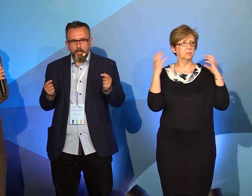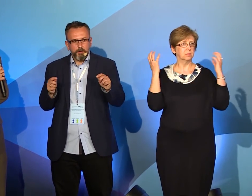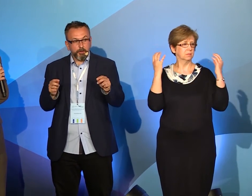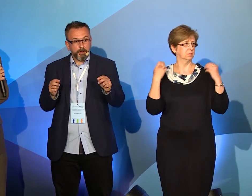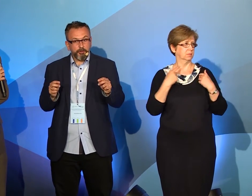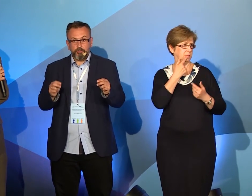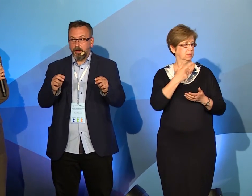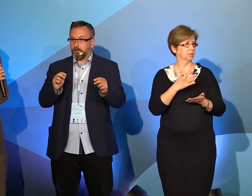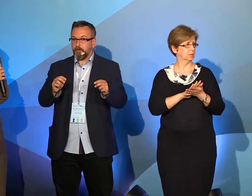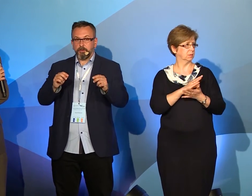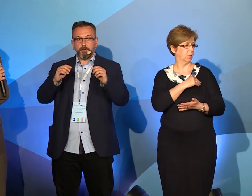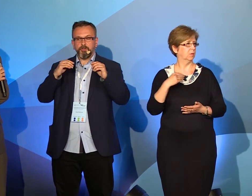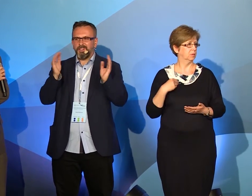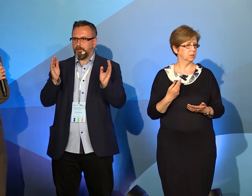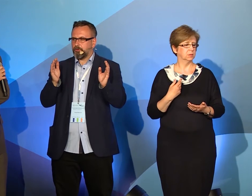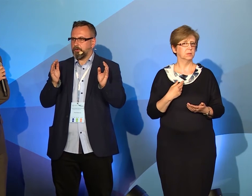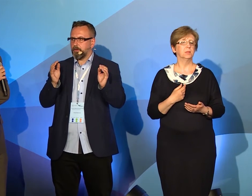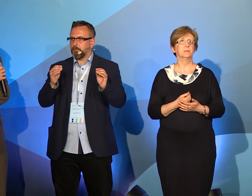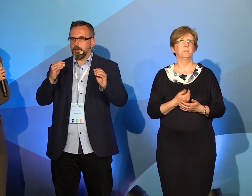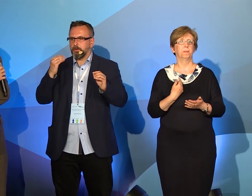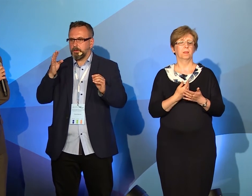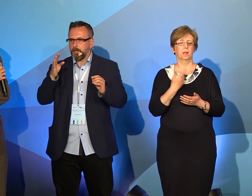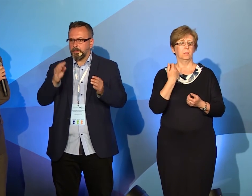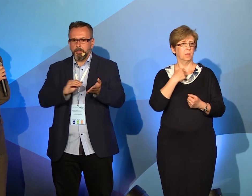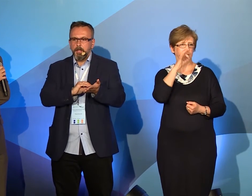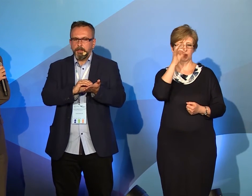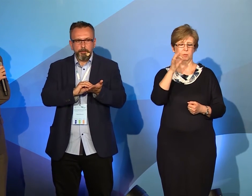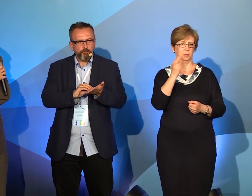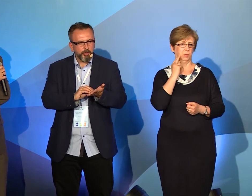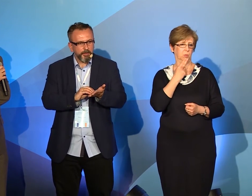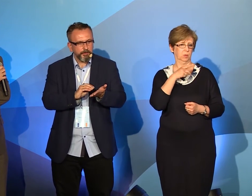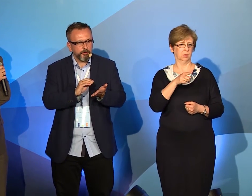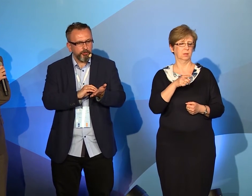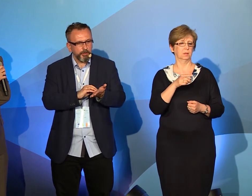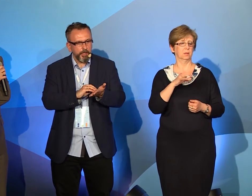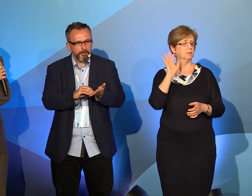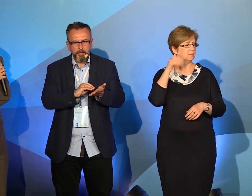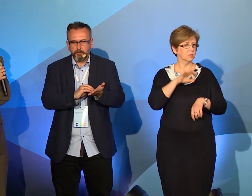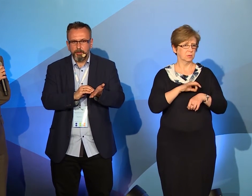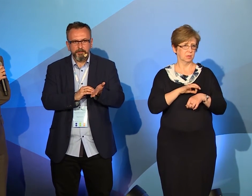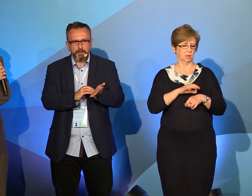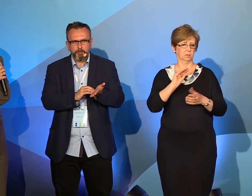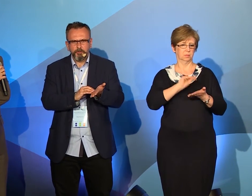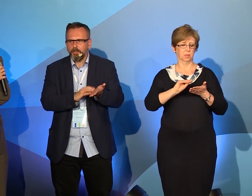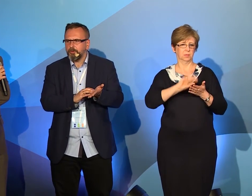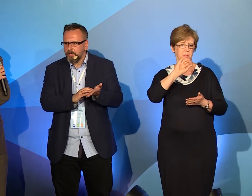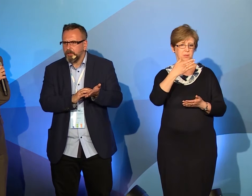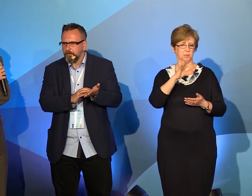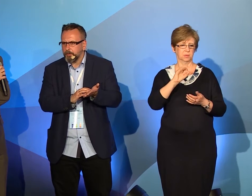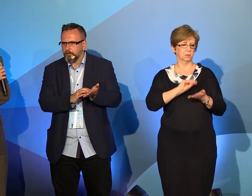co oznacza, że bardzo często nawet świetnie wykształcony głuchy z doktoratem napisze do nas czy smsa, czy maila w taki sposób, jak obcokrajowiec po prostu.